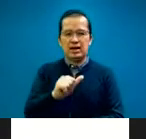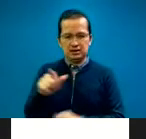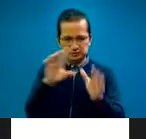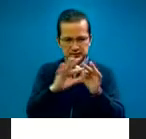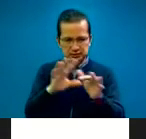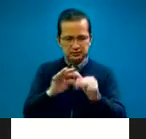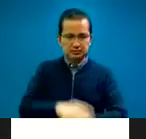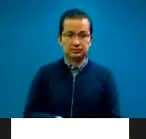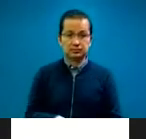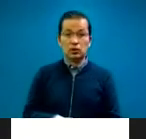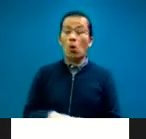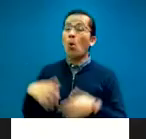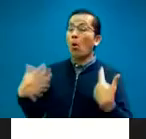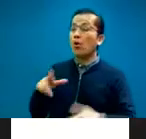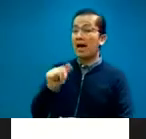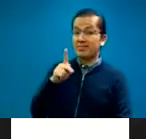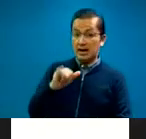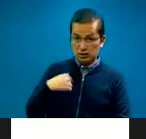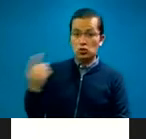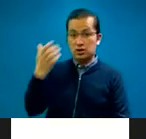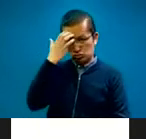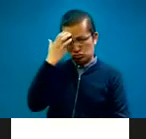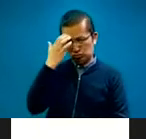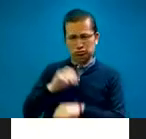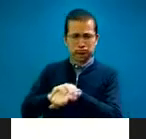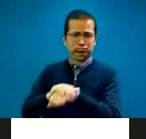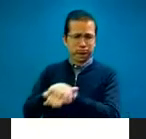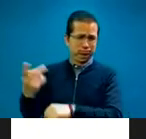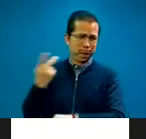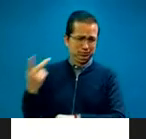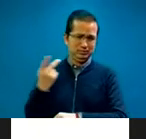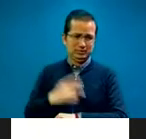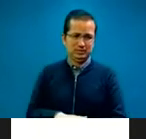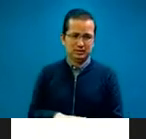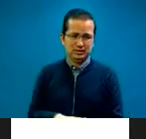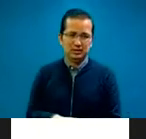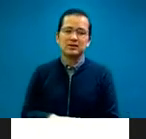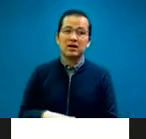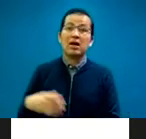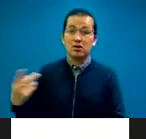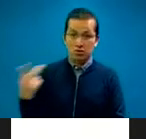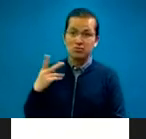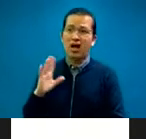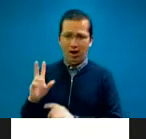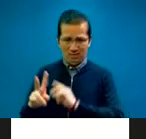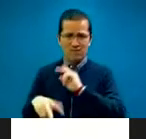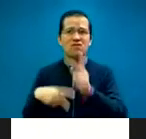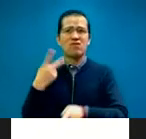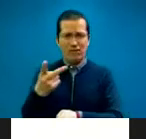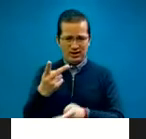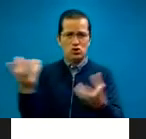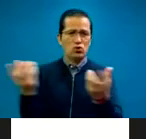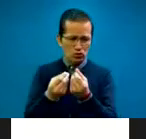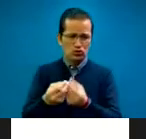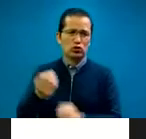es una gran amiga, la conozco. me comentó que... Hemos asistido a varias conferencias en